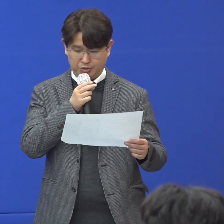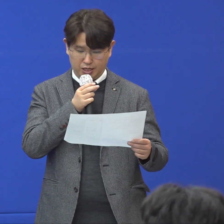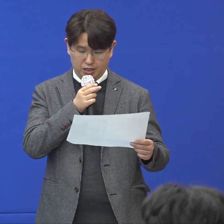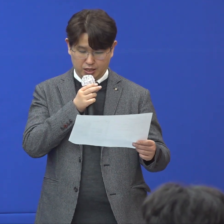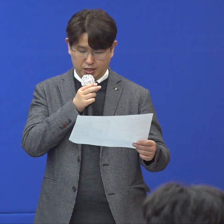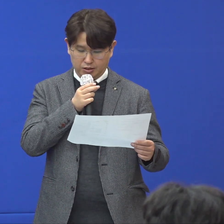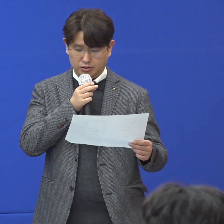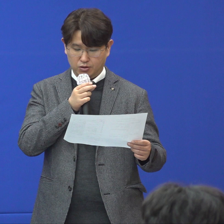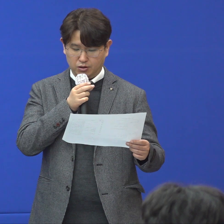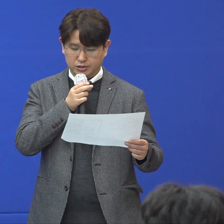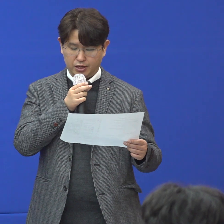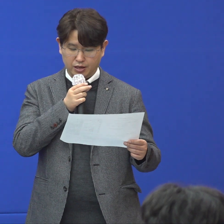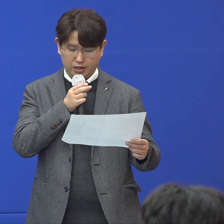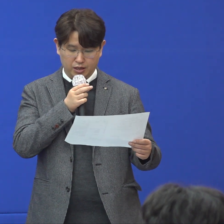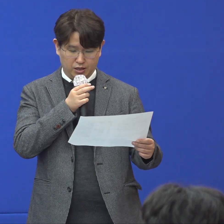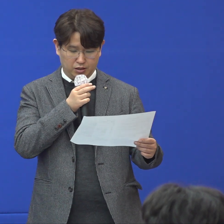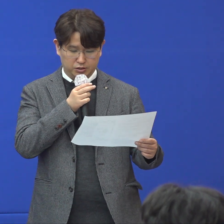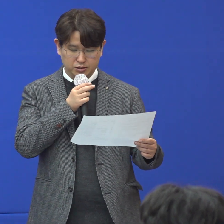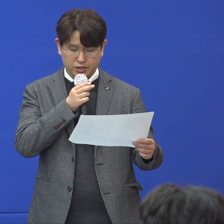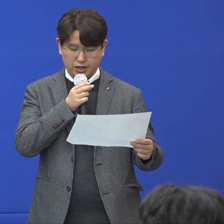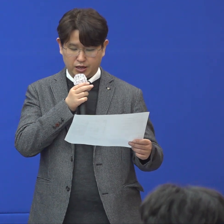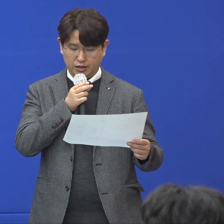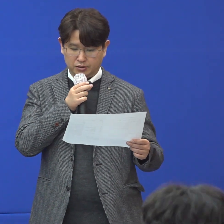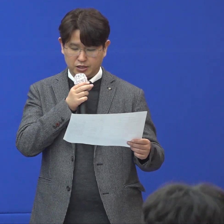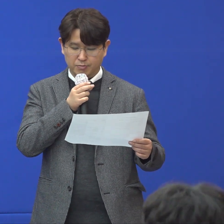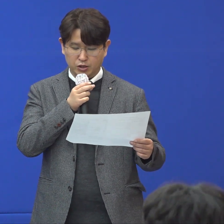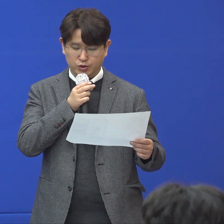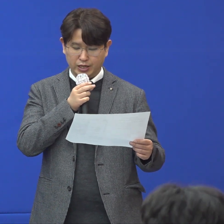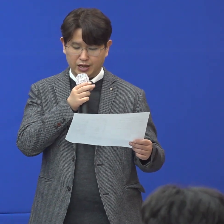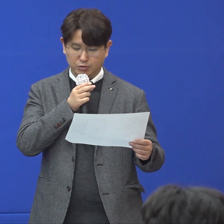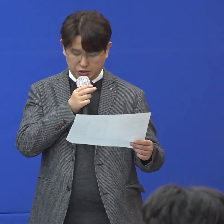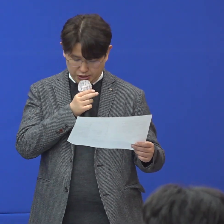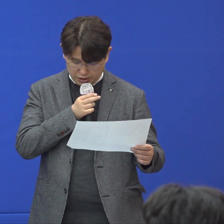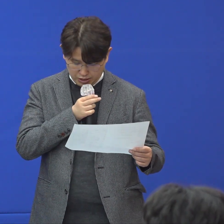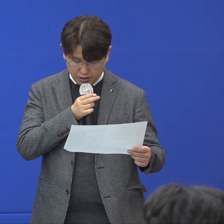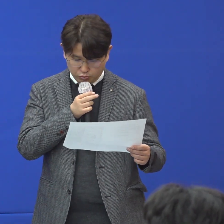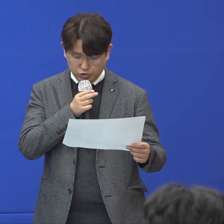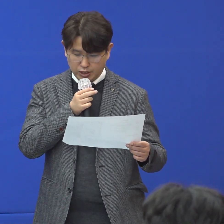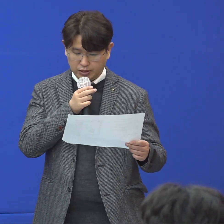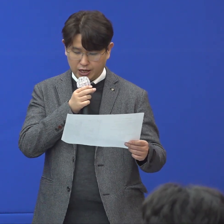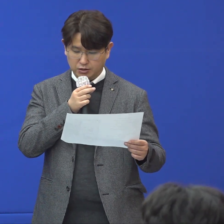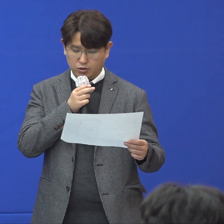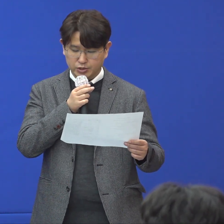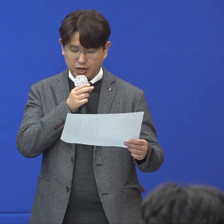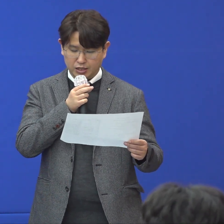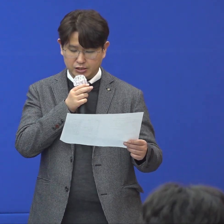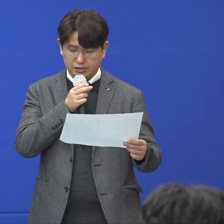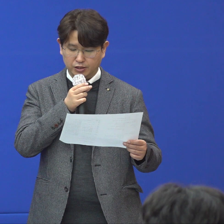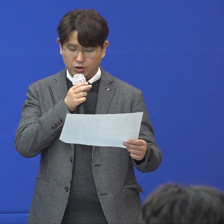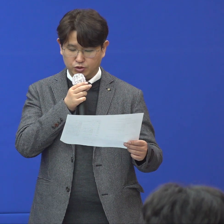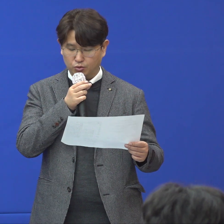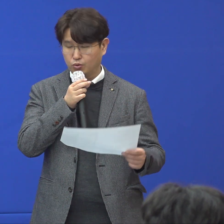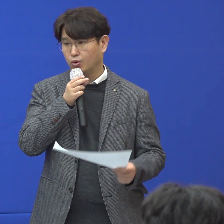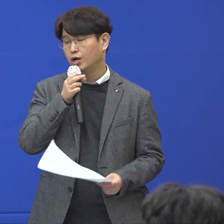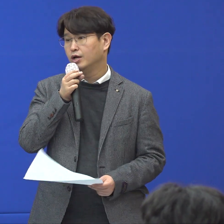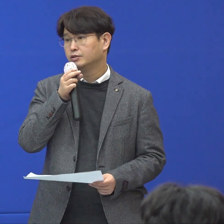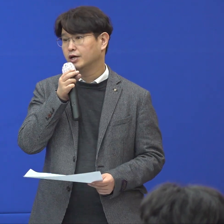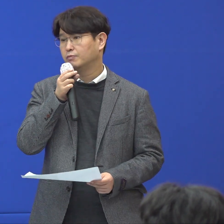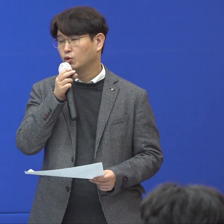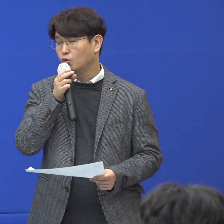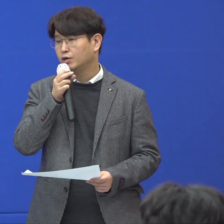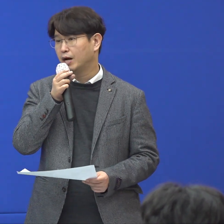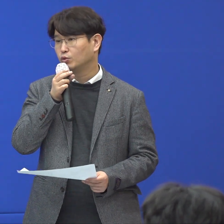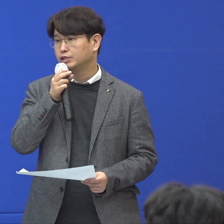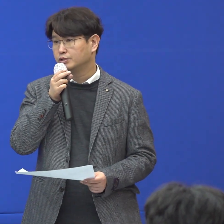실시하였습니다. 그래서 어제 전체 3명을 주의한 나머지 분들에 대한 검사가 실시되어졌고